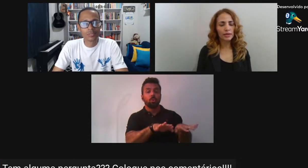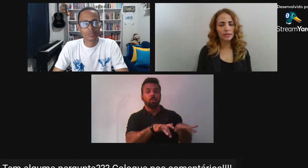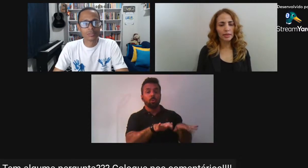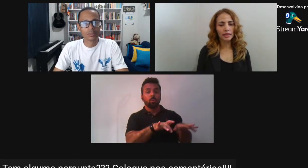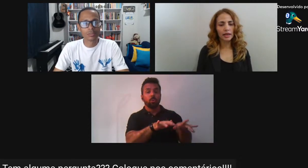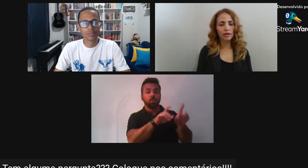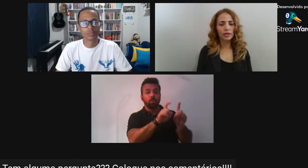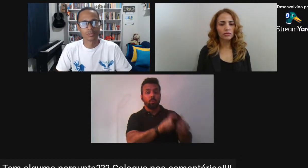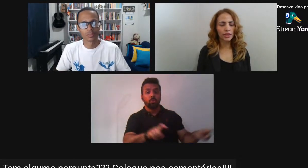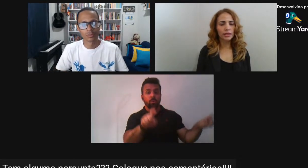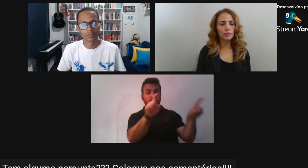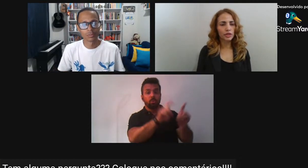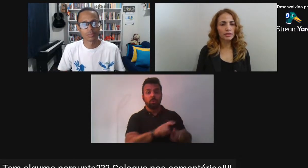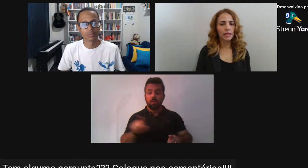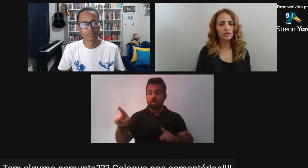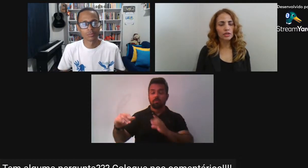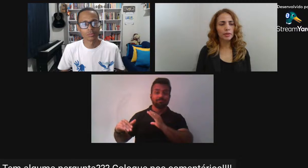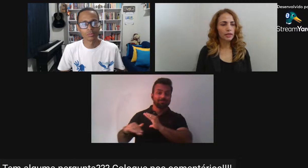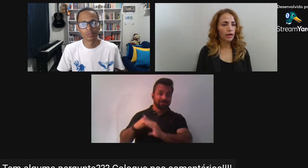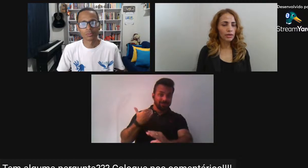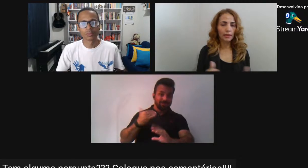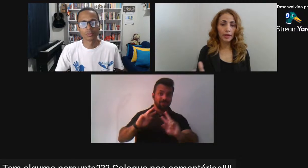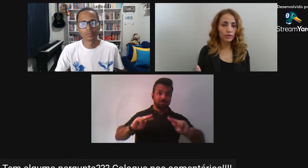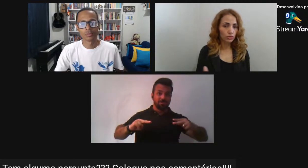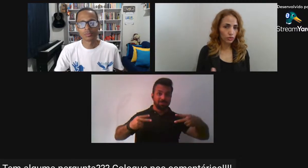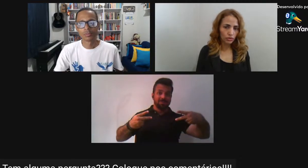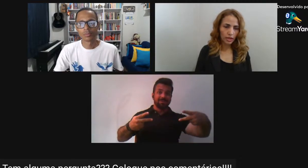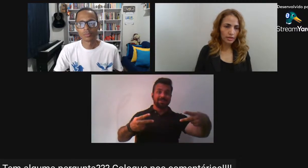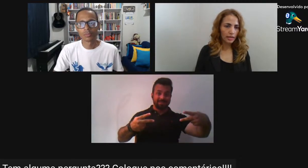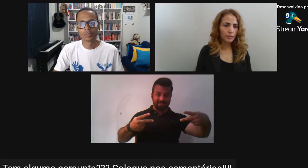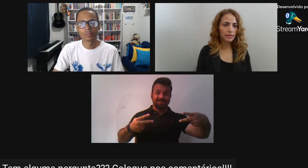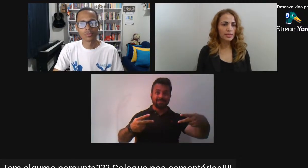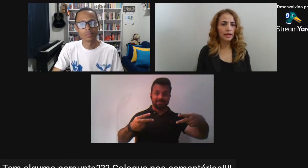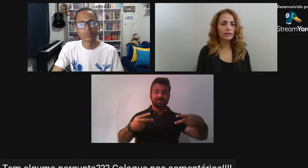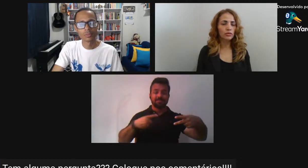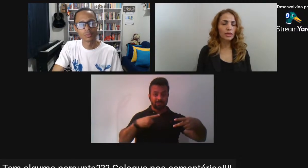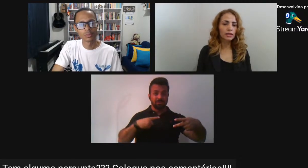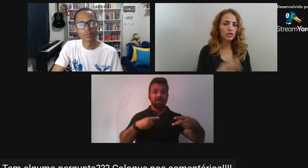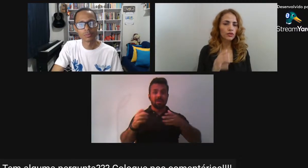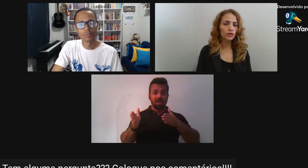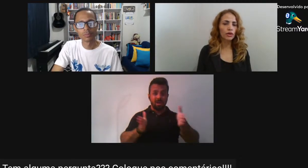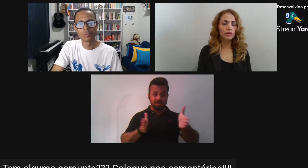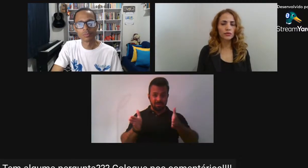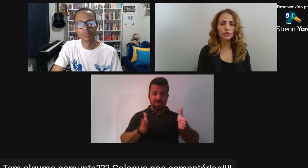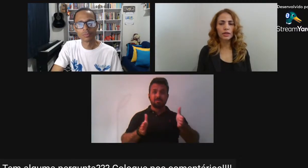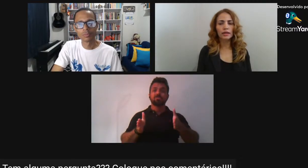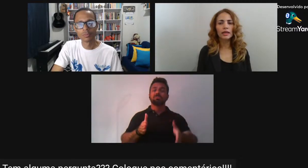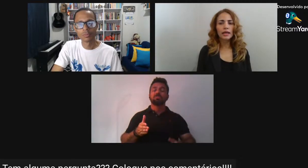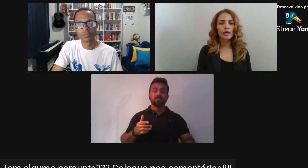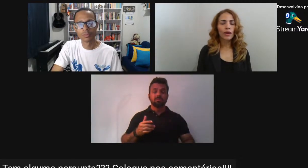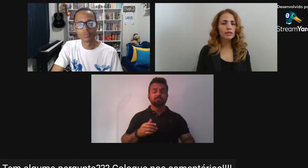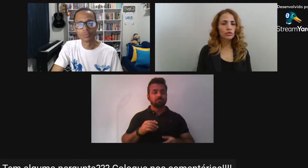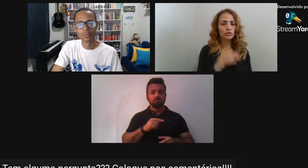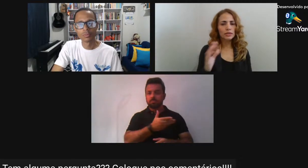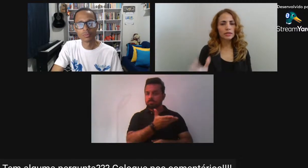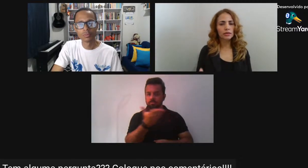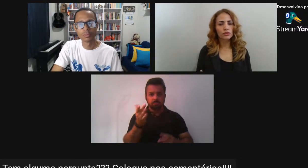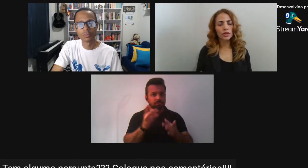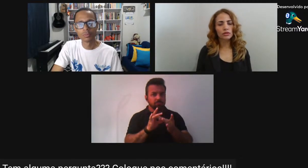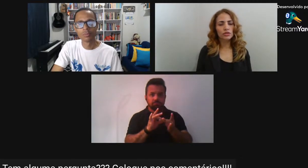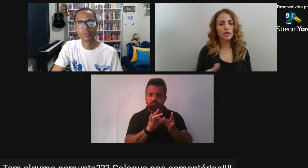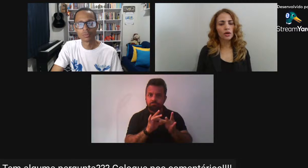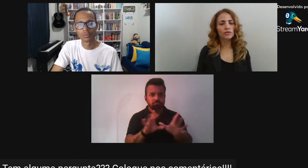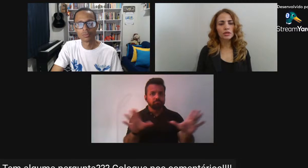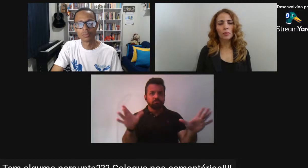enviaram Esse material Um link de acesso A esse material Que está aberto A todos que quiserem pesquisar Então grandes fotógrafos Quase todo o